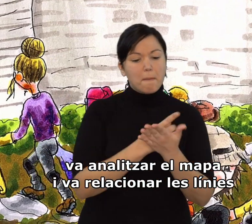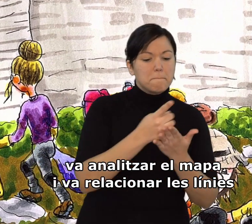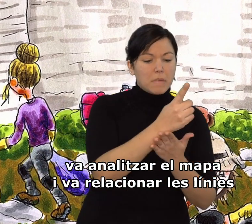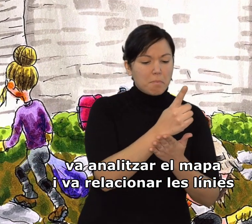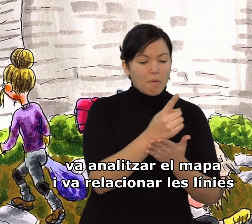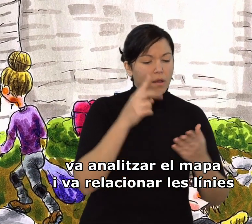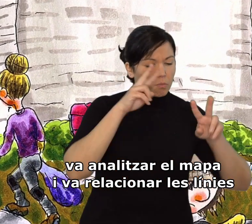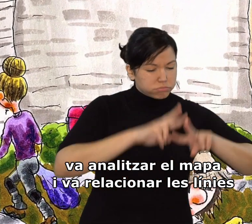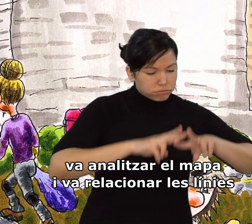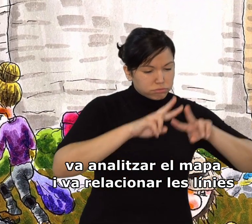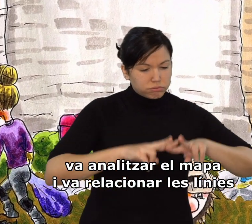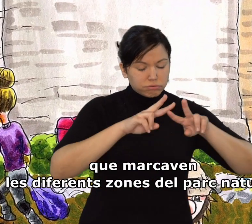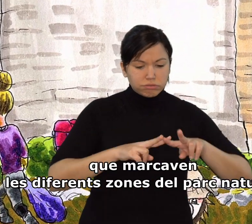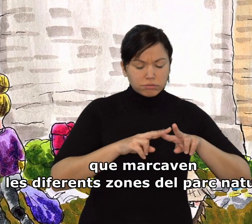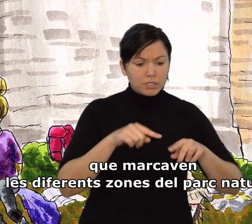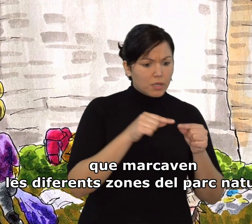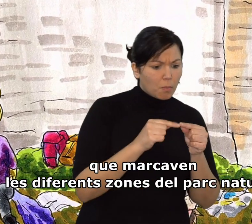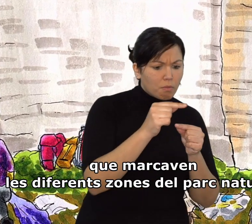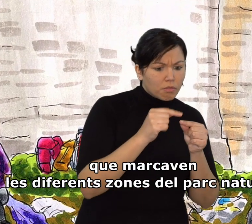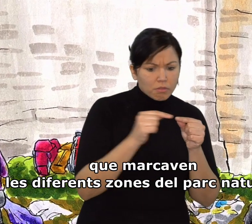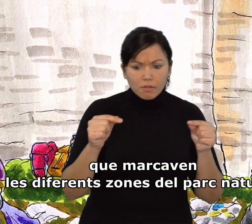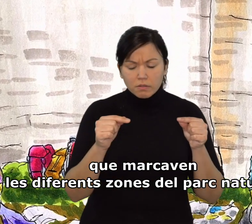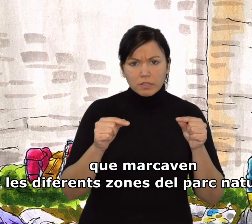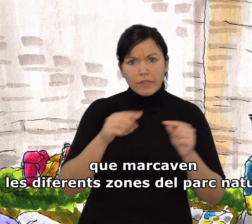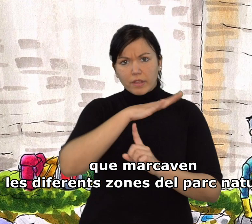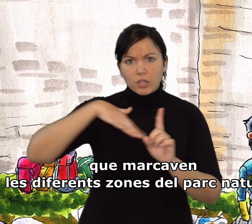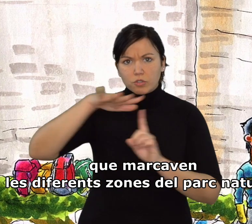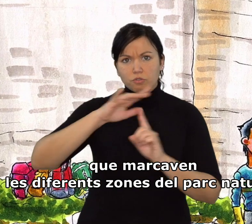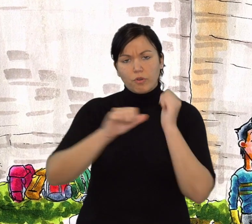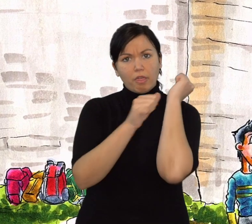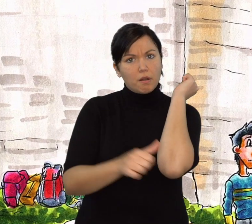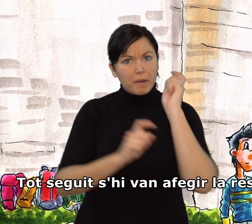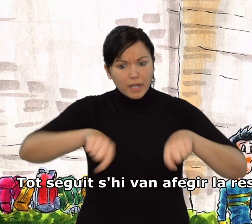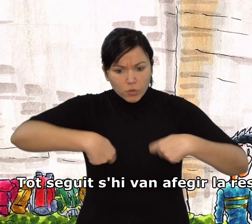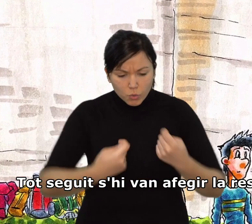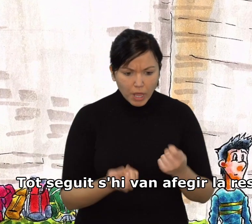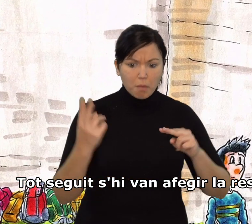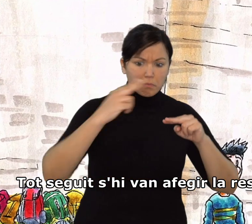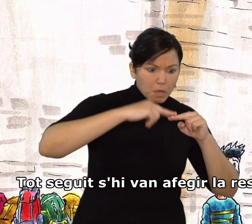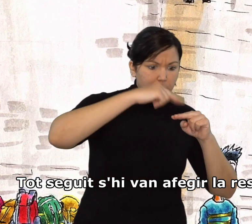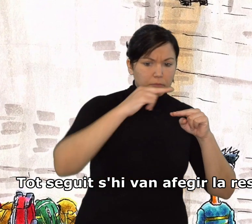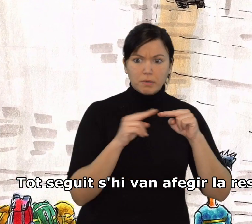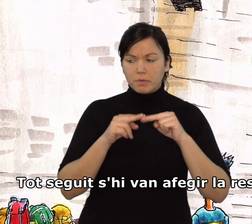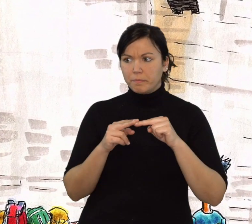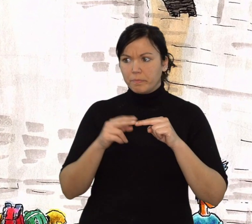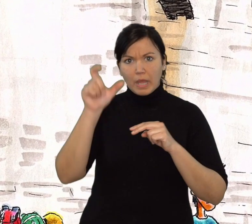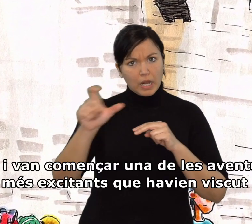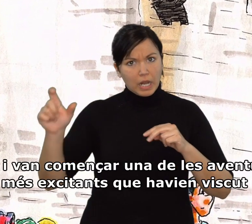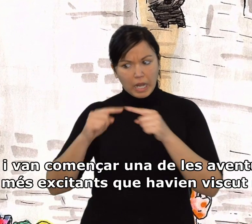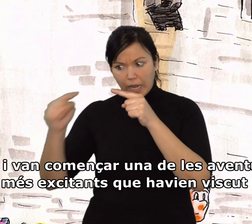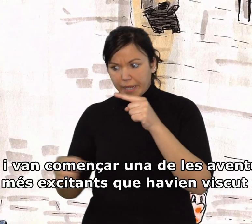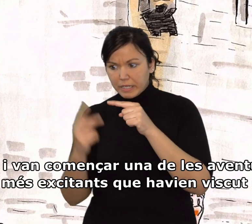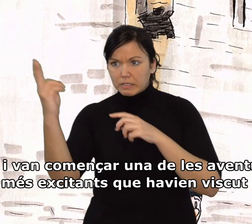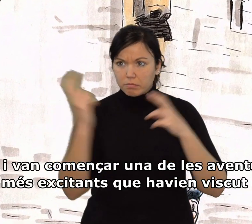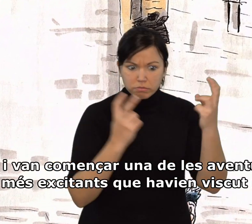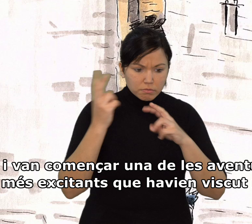mapa i va relacionar les línies que marcaven les diferents zones del parc natural. Tot seguit s'hi van afegir la resta. I